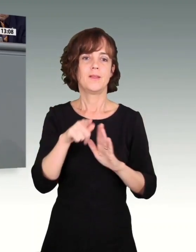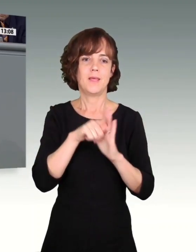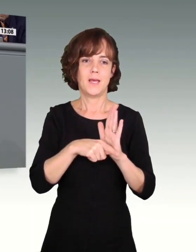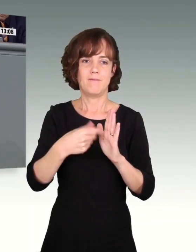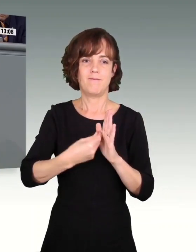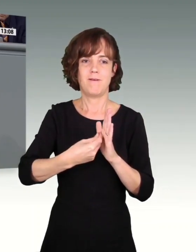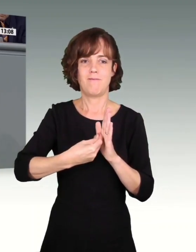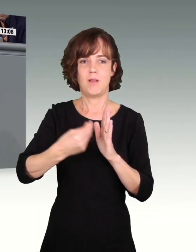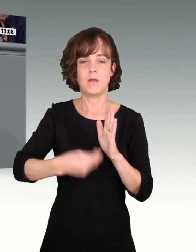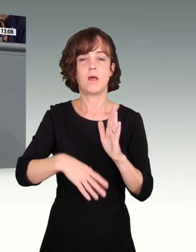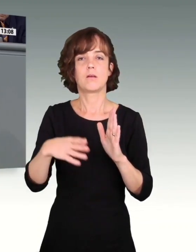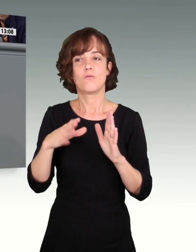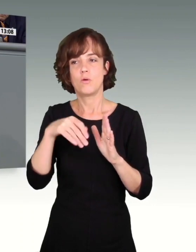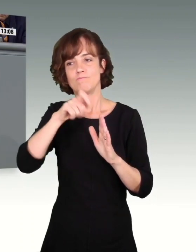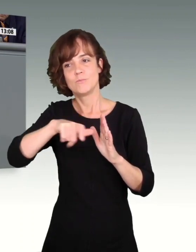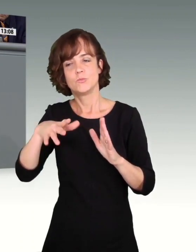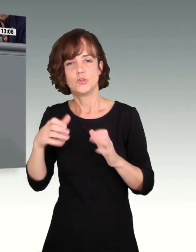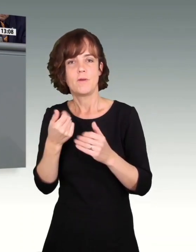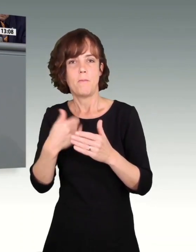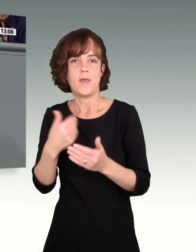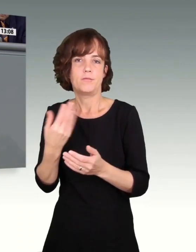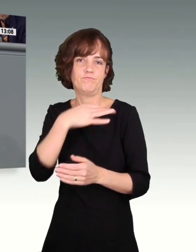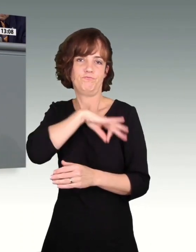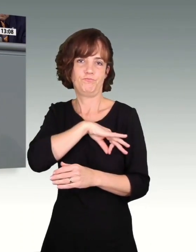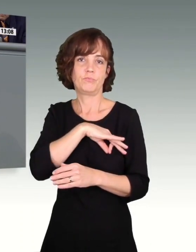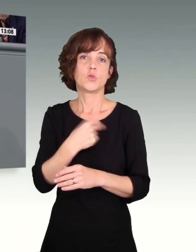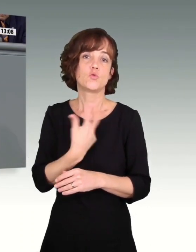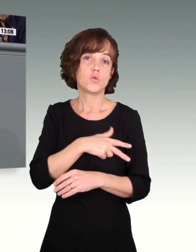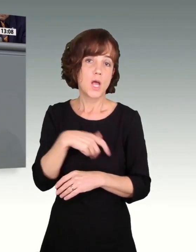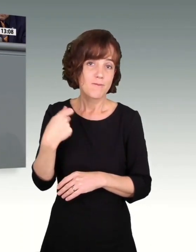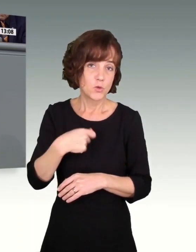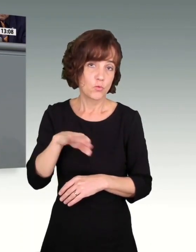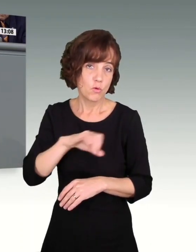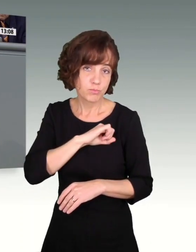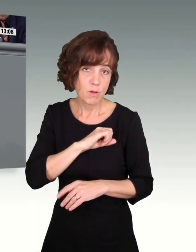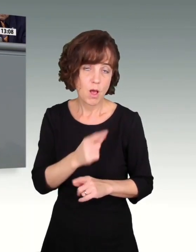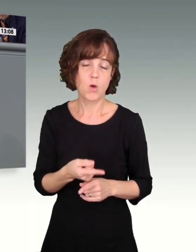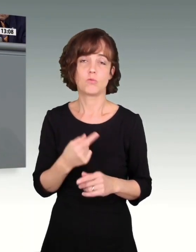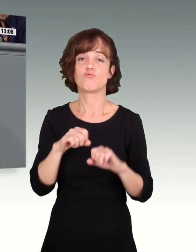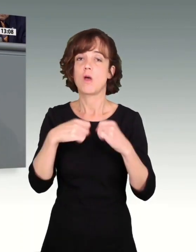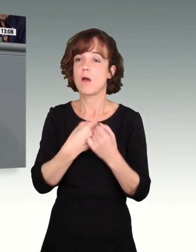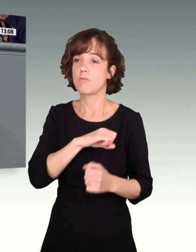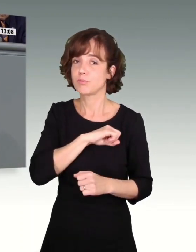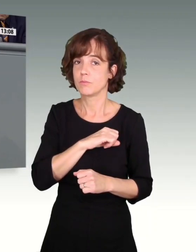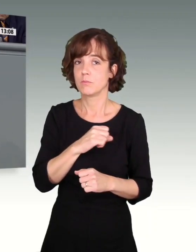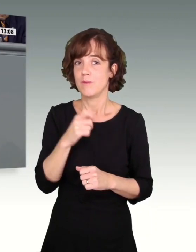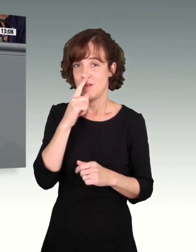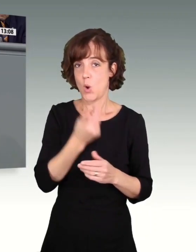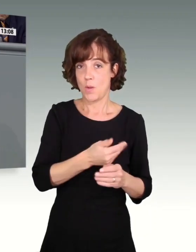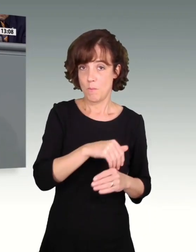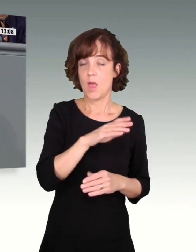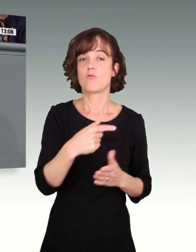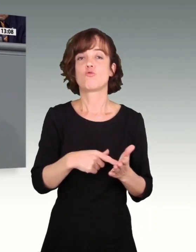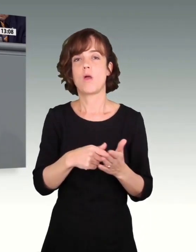Menschen mehr im Geldbeutel. Sozialversicherungen profitieren von höheren Löhnen. Der Staat profitiert von höheren Steuereinnahmen.